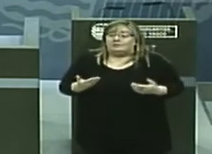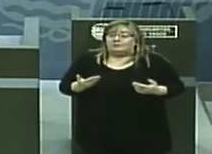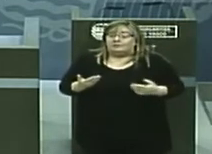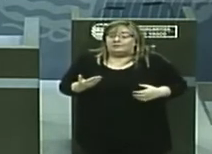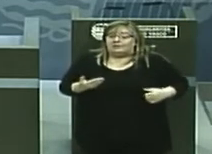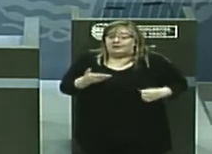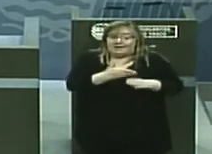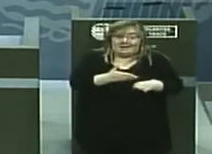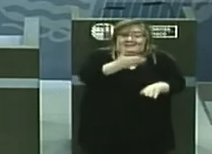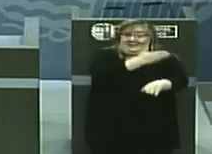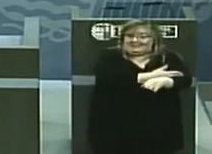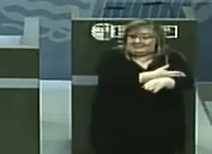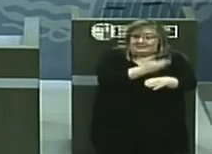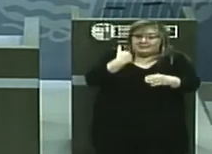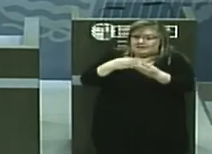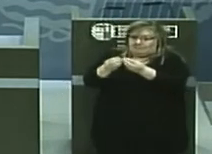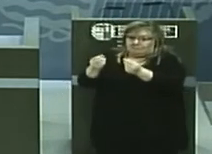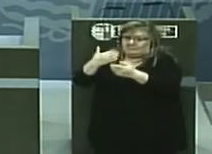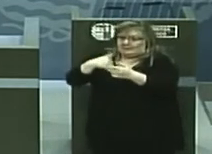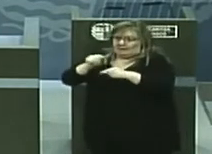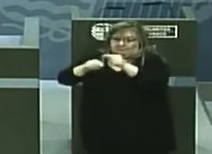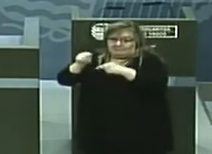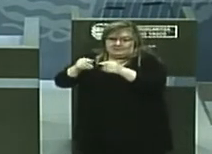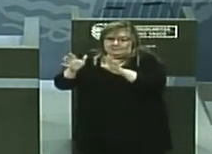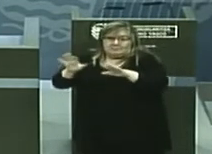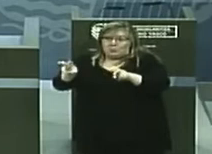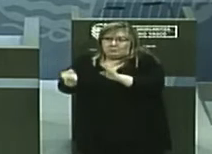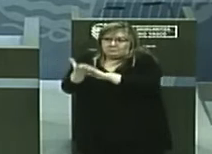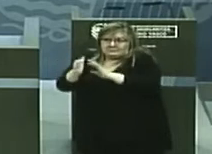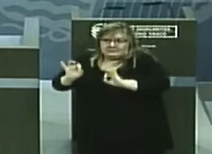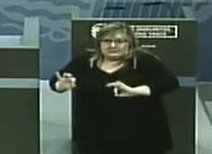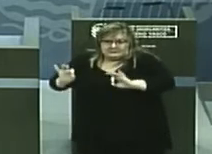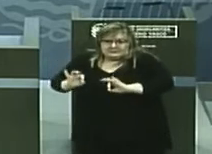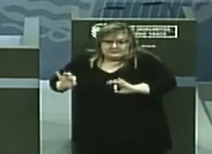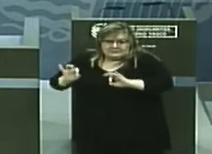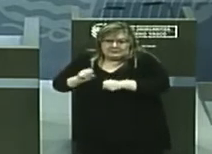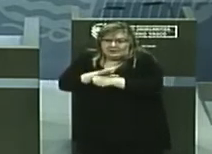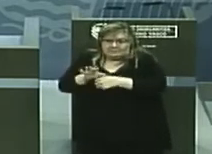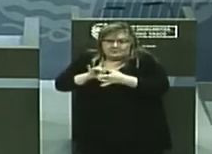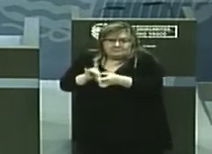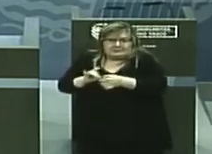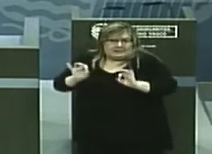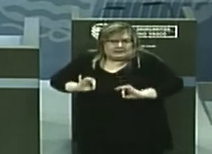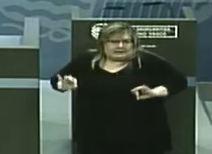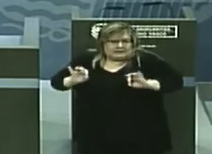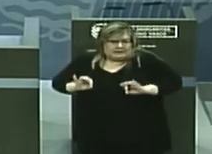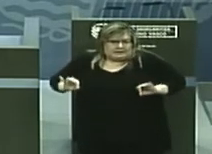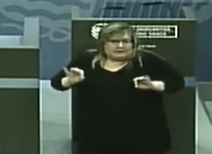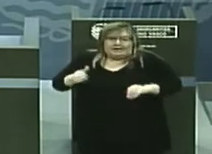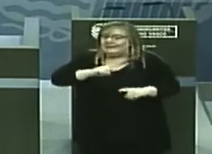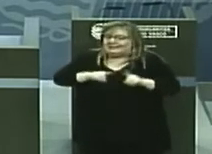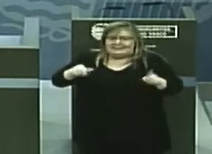previos que prácticamente se han cerrado, dado que ya no tenemos nuevos casos ni relacionados con la